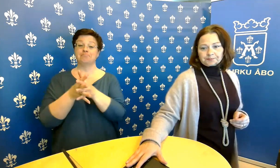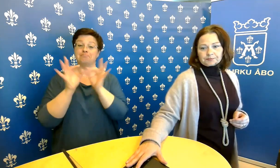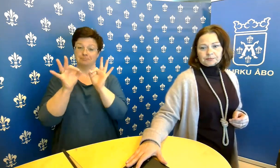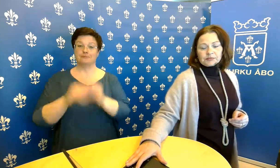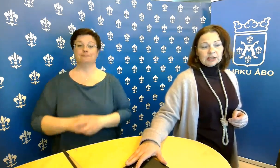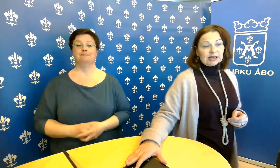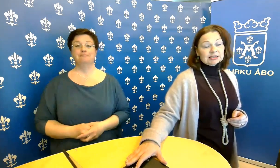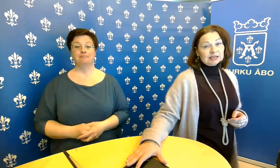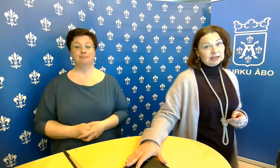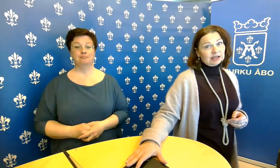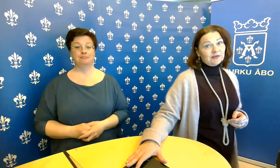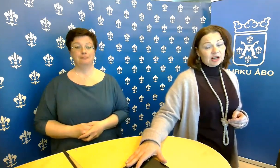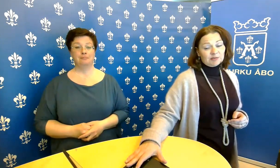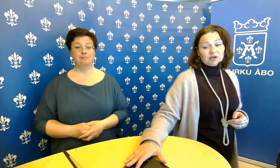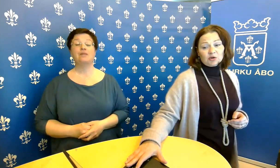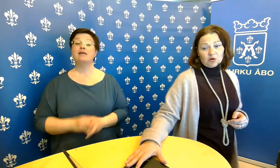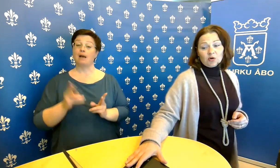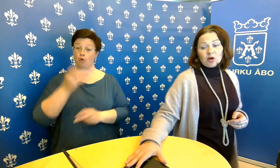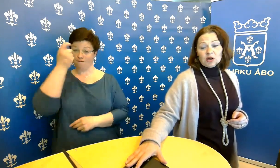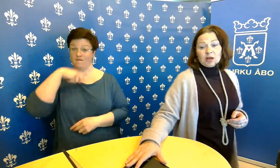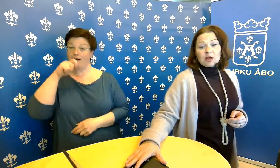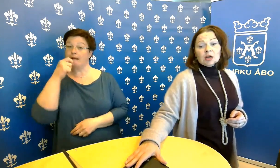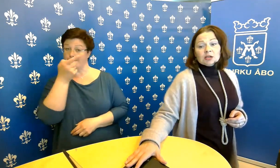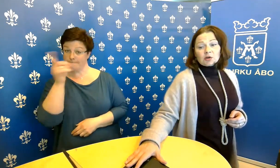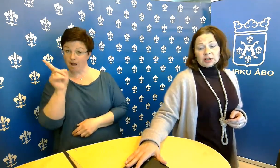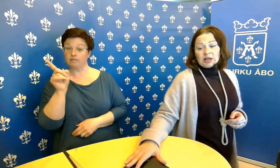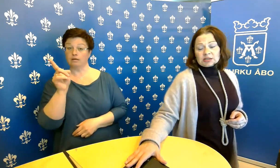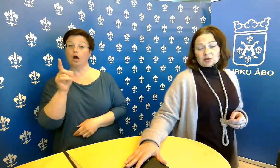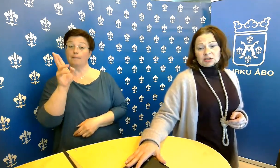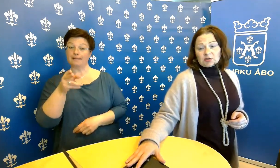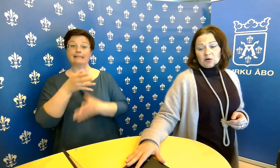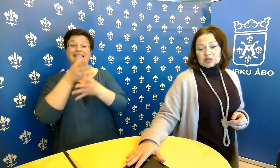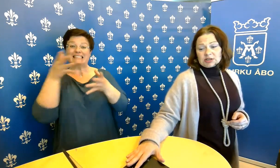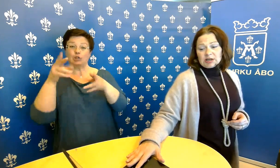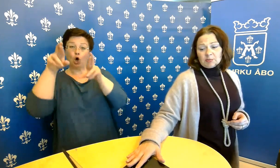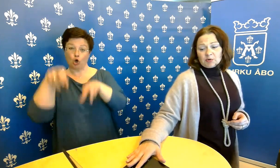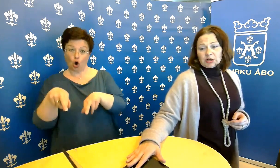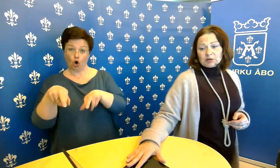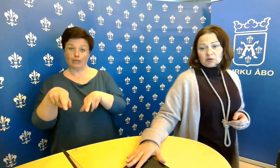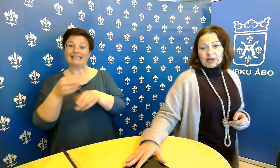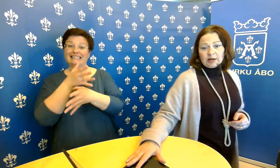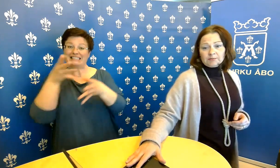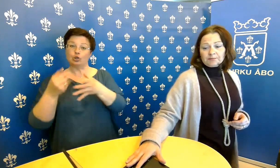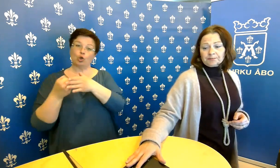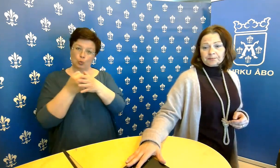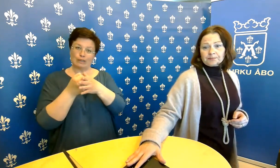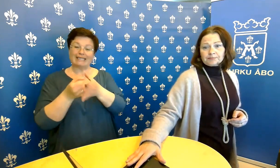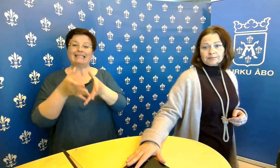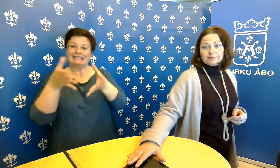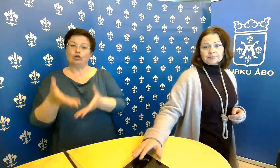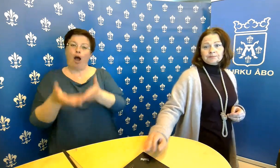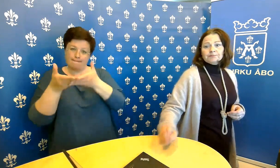Tässä tietenkin vanhemmat ovat olleet todella isossa roolissa ja apuna ja tukena.